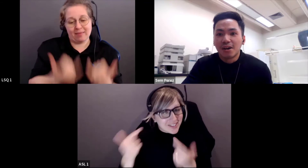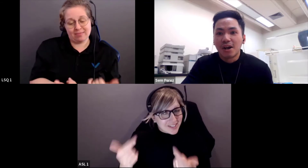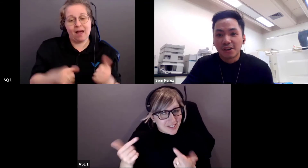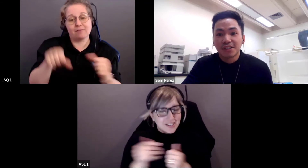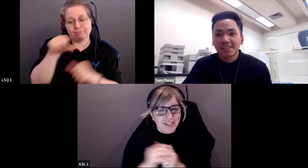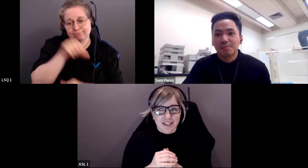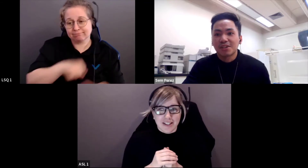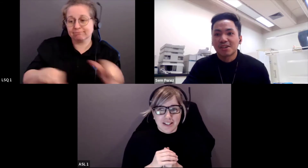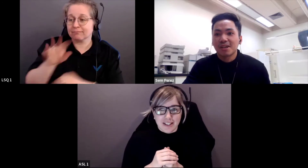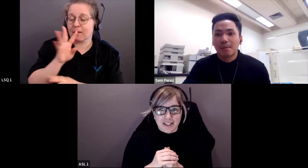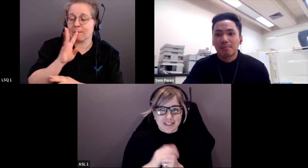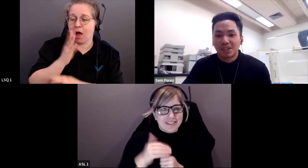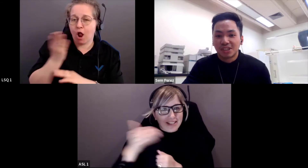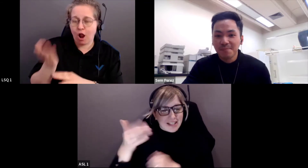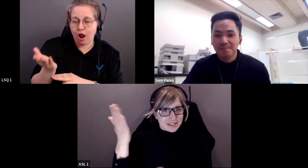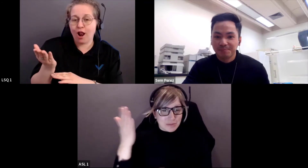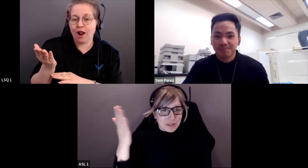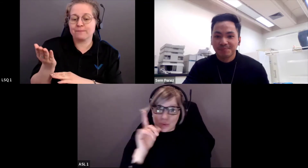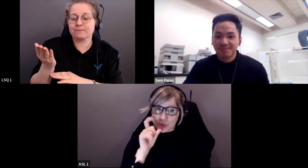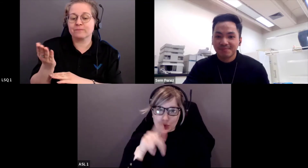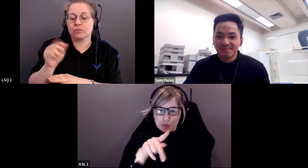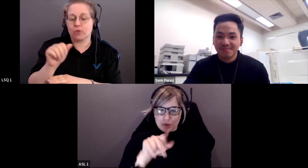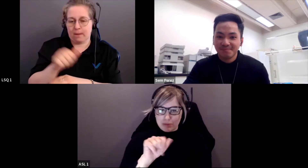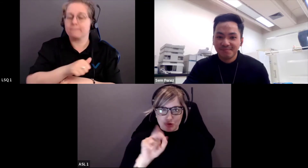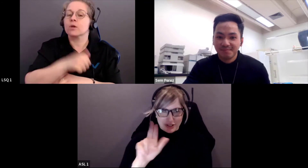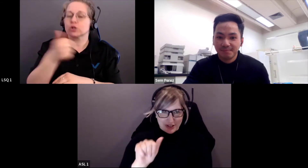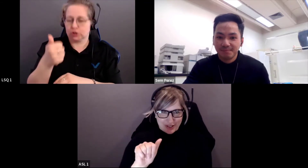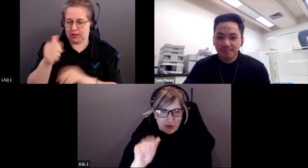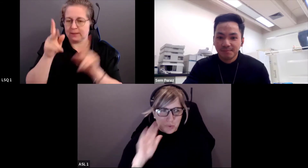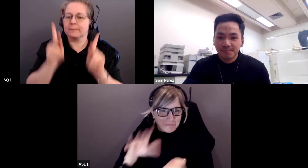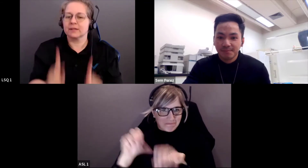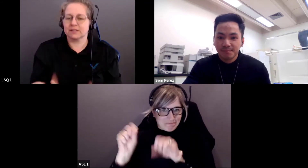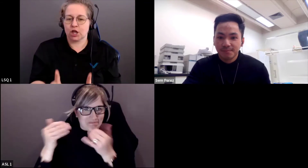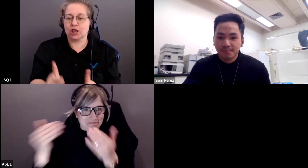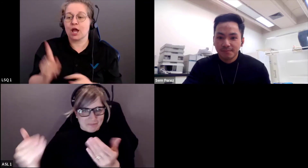parole à notre prochaine conférencière Patricia.